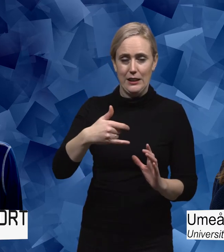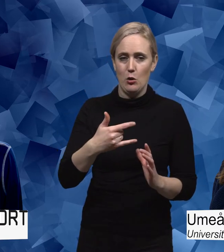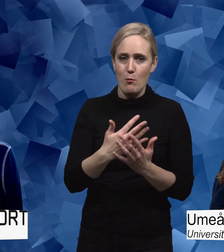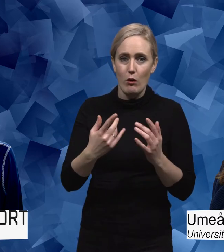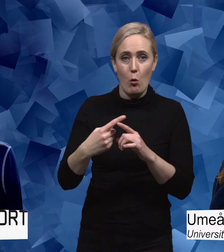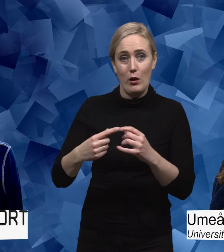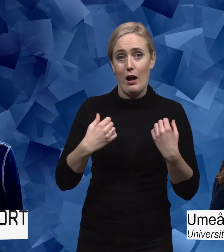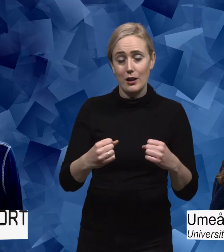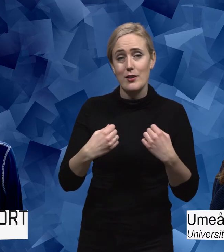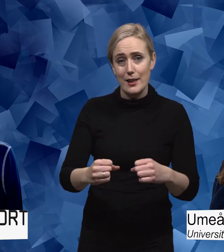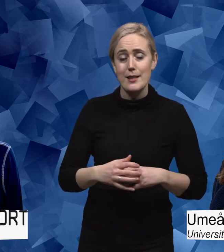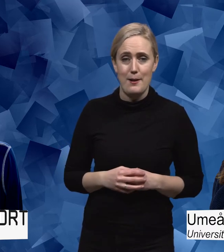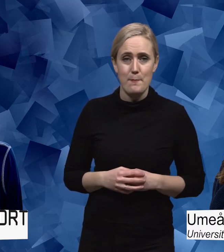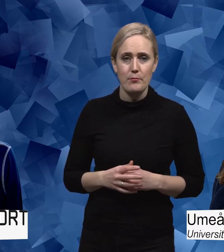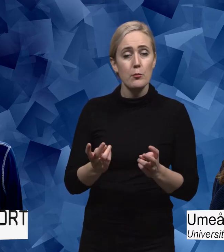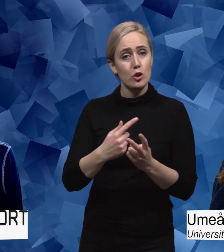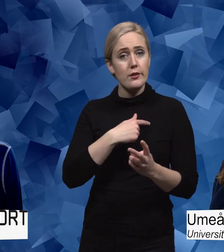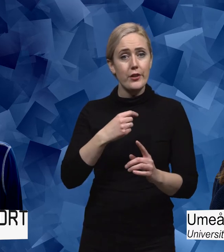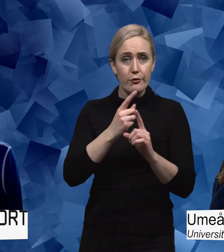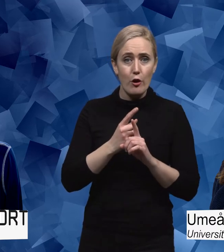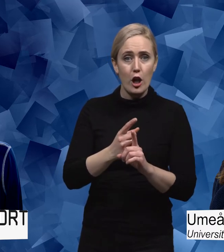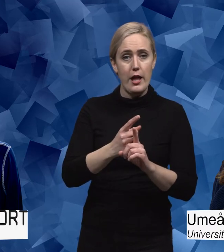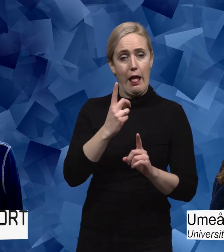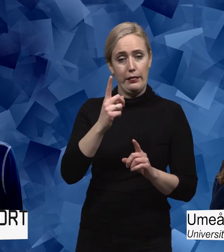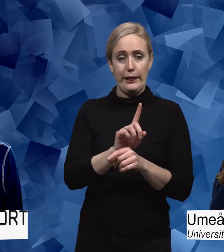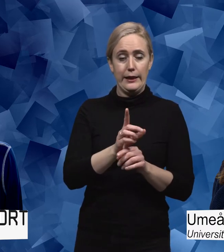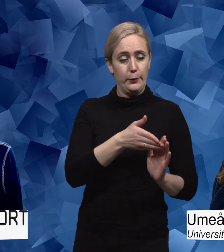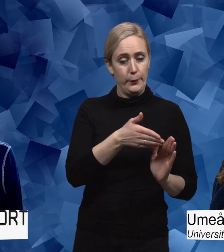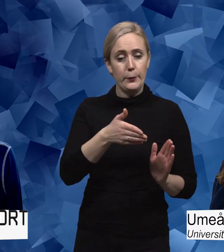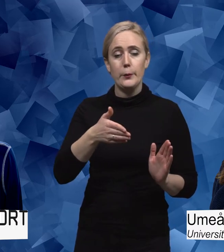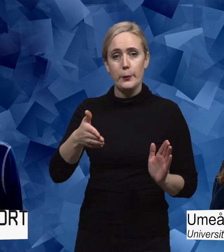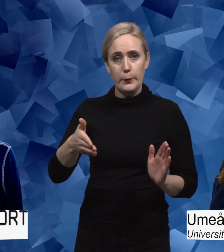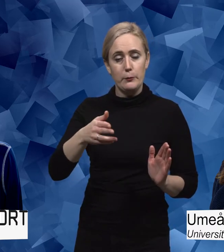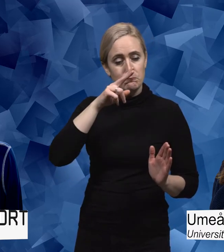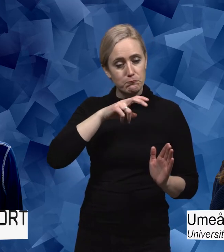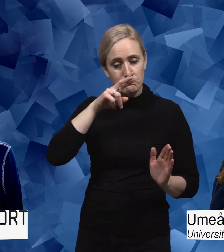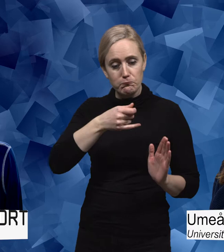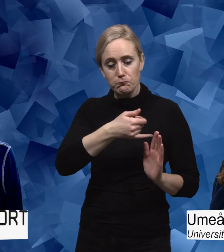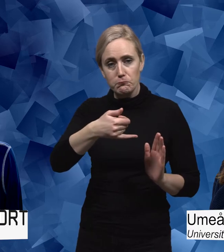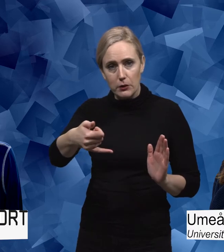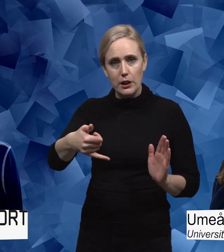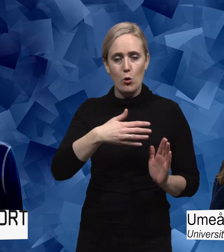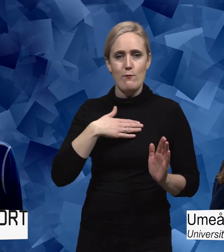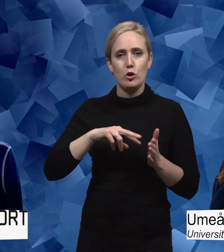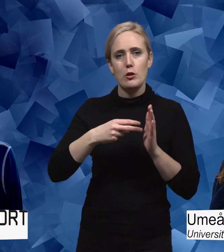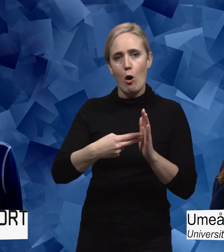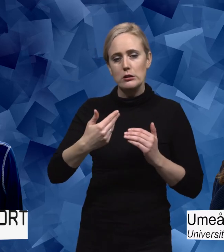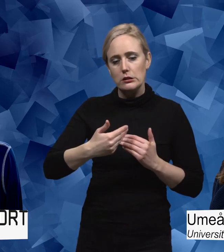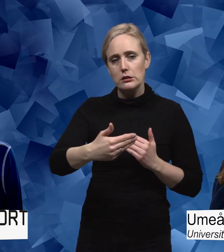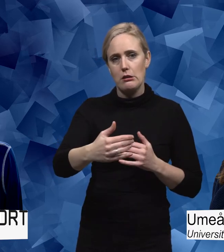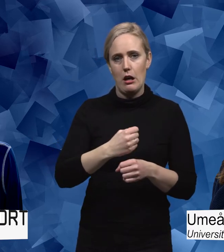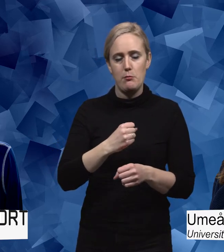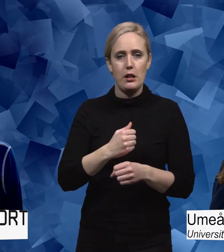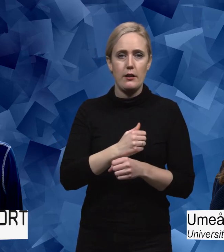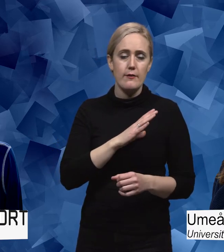många aktiviteter det handlar om. Så att vi följer den över tid och förhoppningsvis genom vårt systematiska arbete så är det också